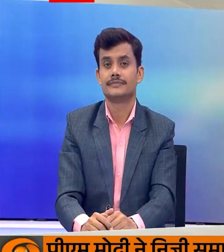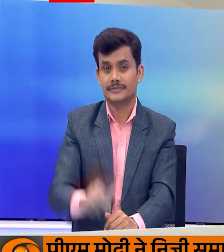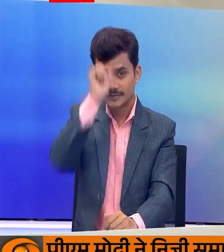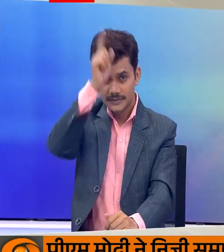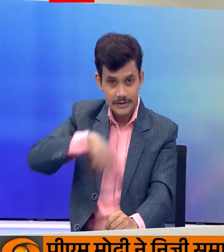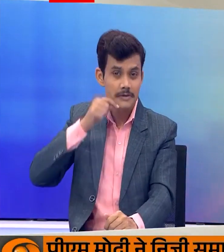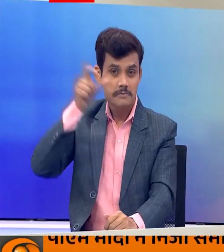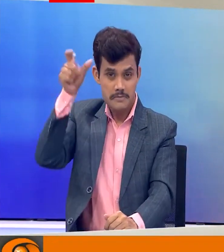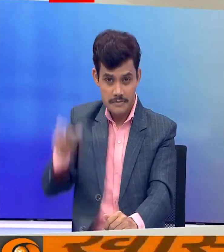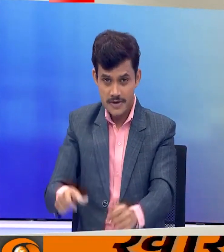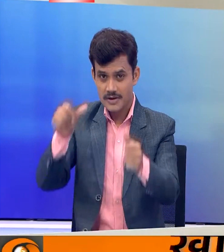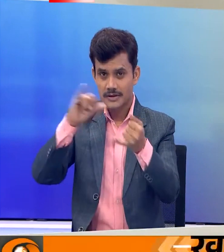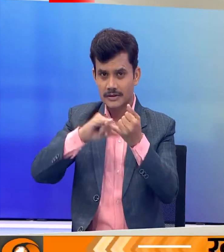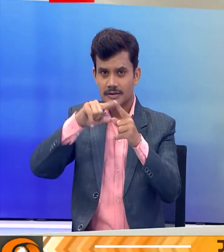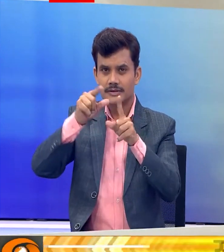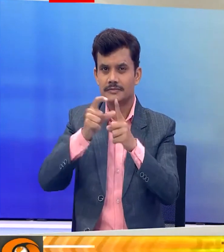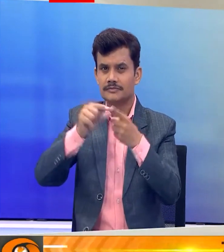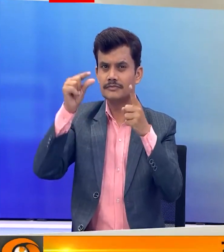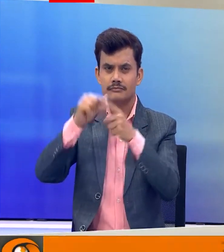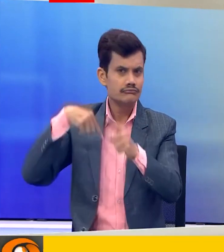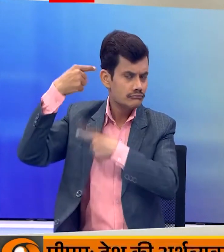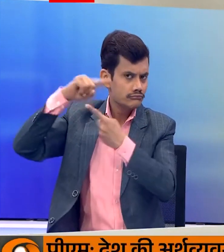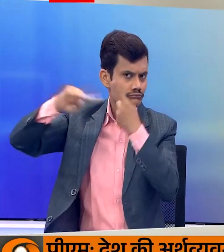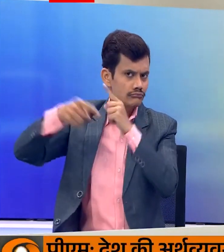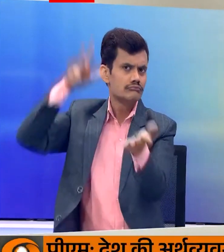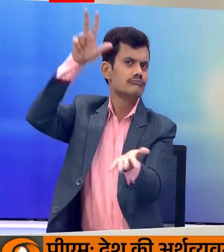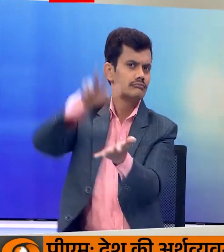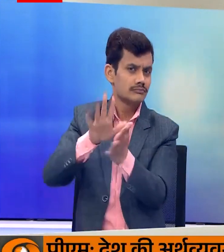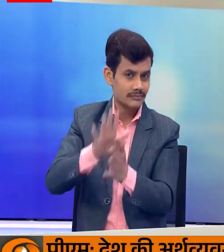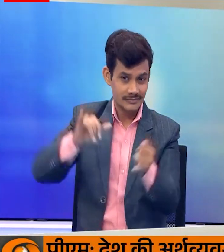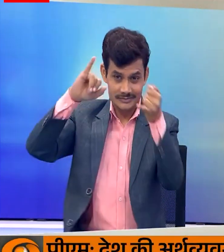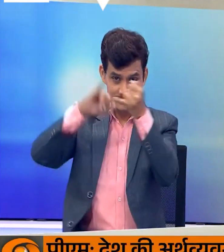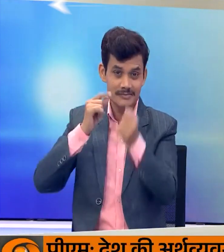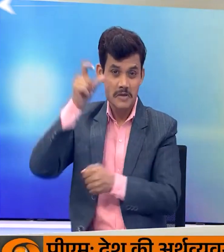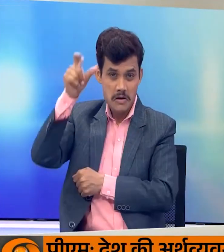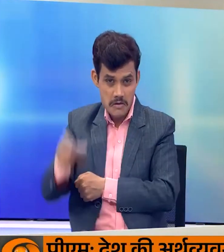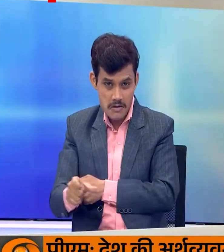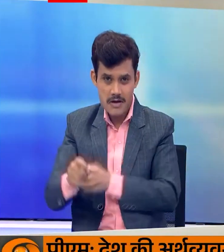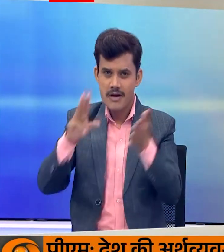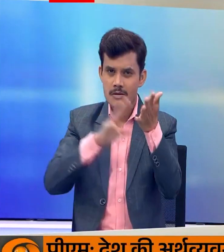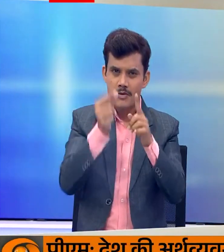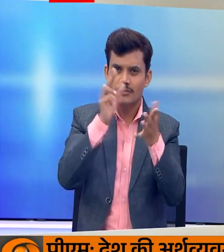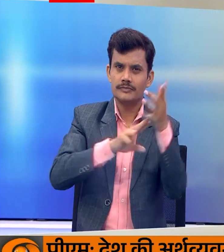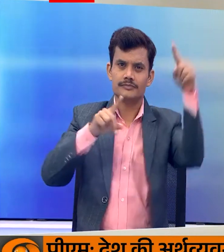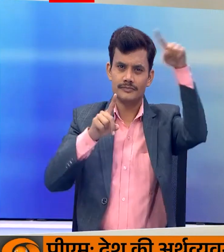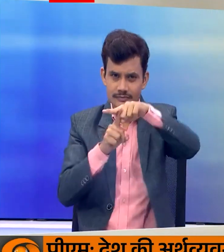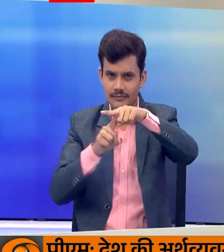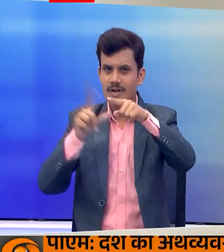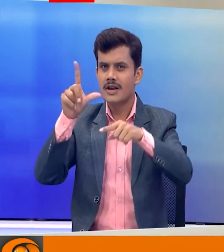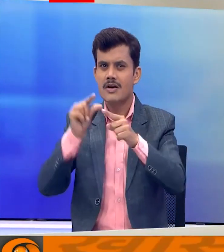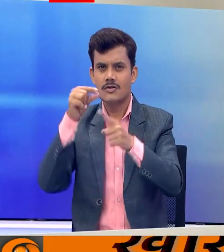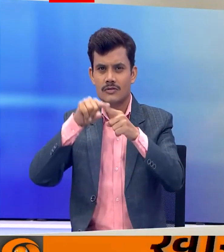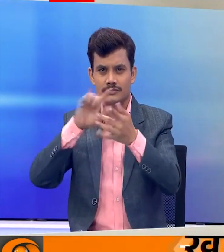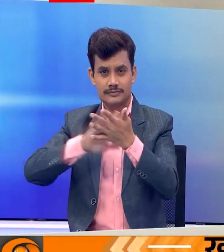भारतिय परवता रोही सत्यदीप गुपता ने इतिहास रच दिया है सत्यदीप एक सीजन में माउंट एवरेस्ट और माउंट लोहट से पर